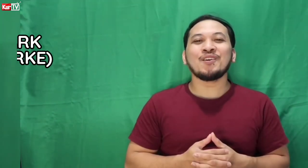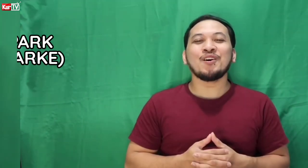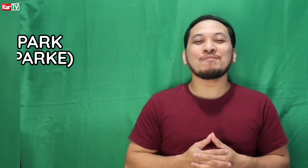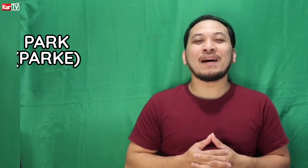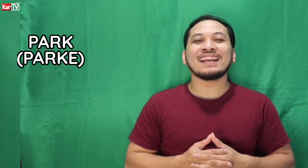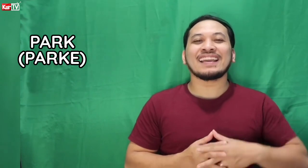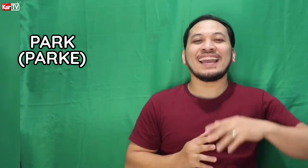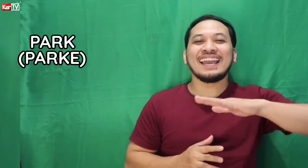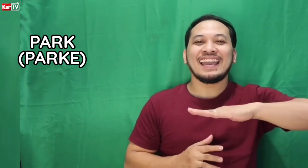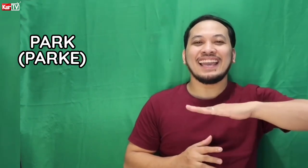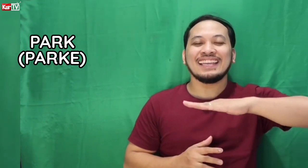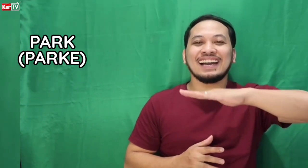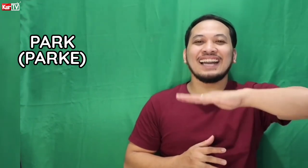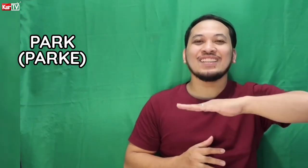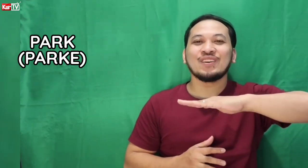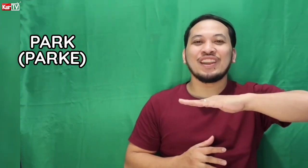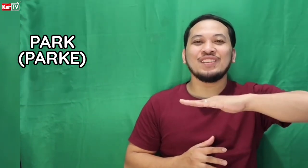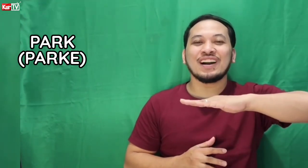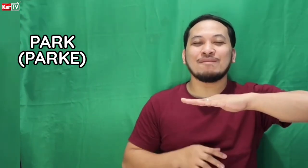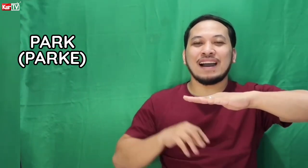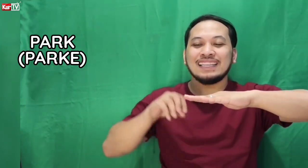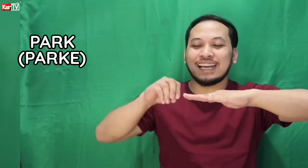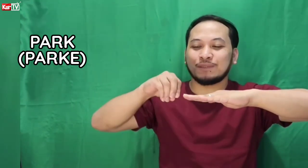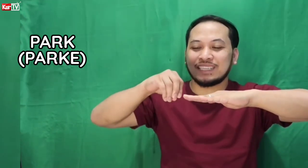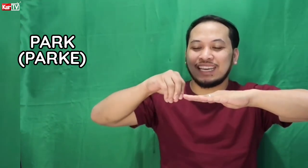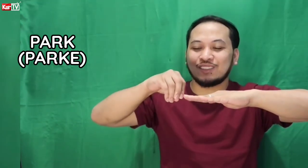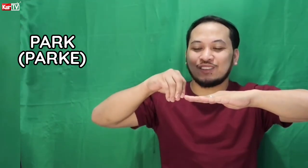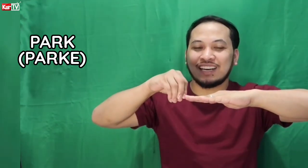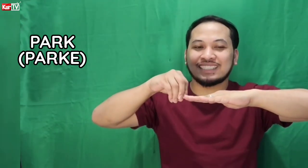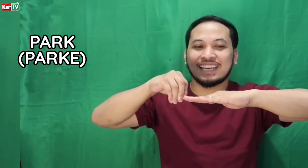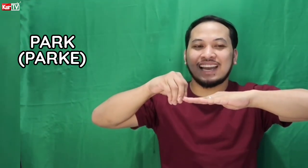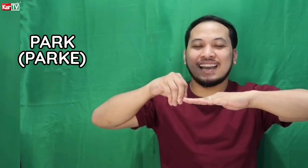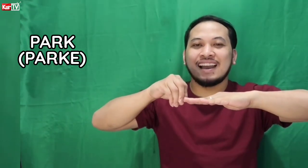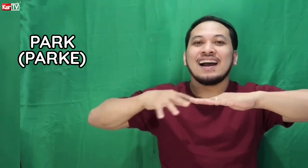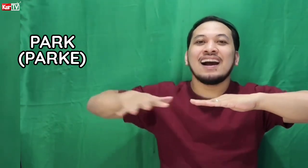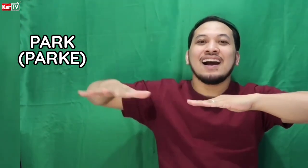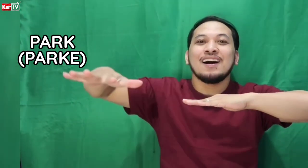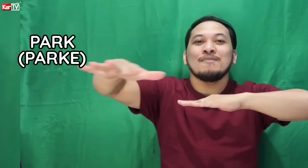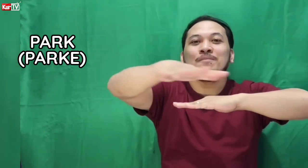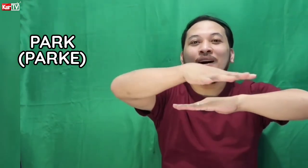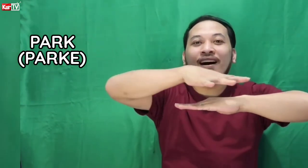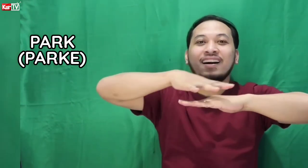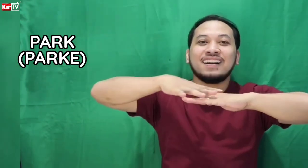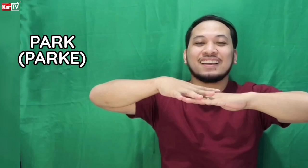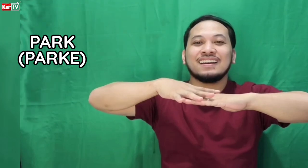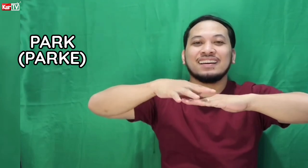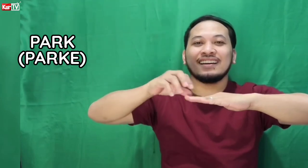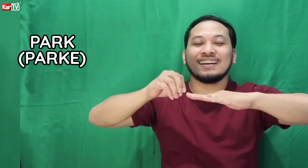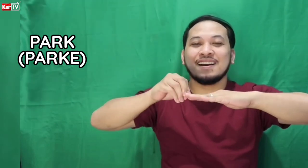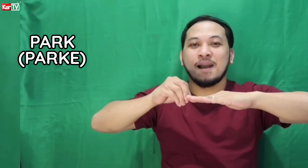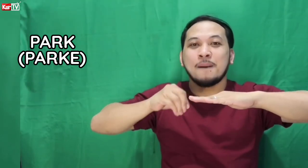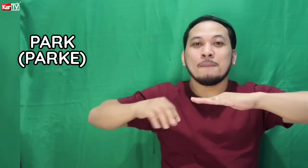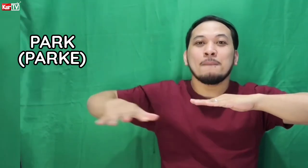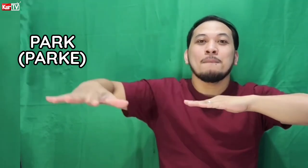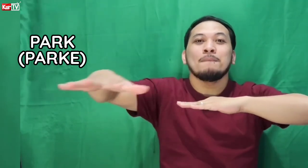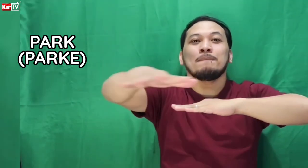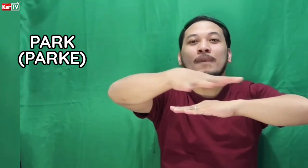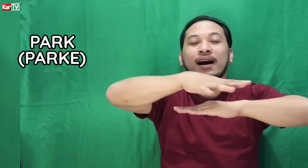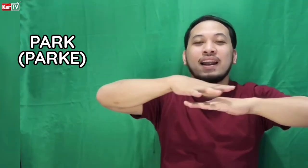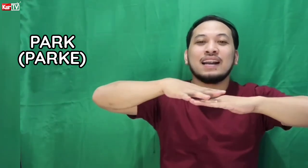or parke. Nakaganito ang inyong kamay tapos iganito nyo lang siya. Park. Park